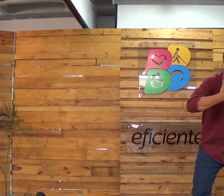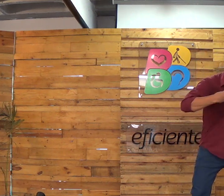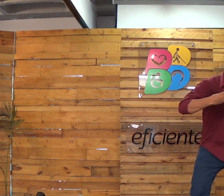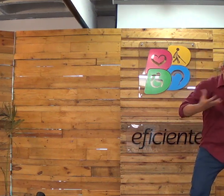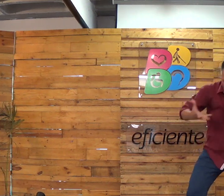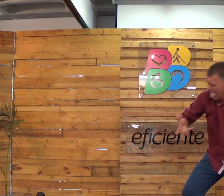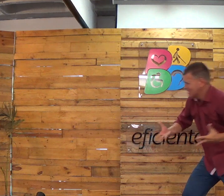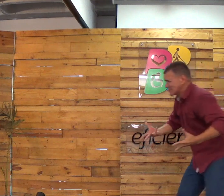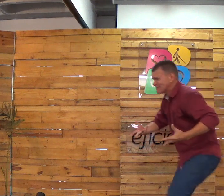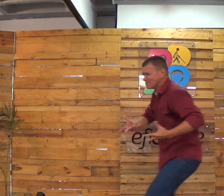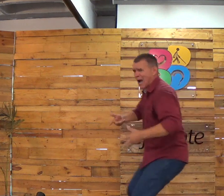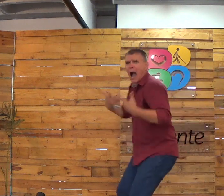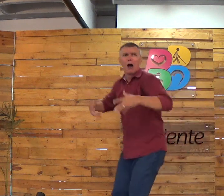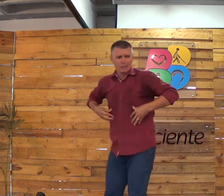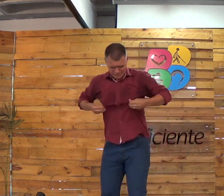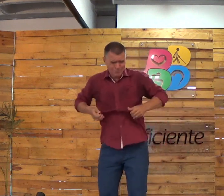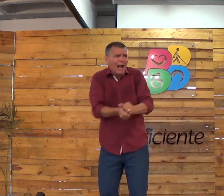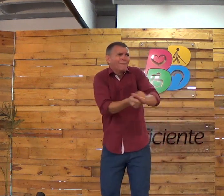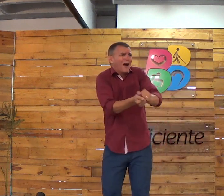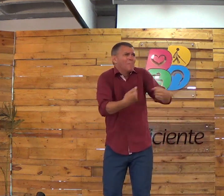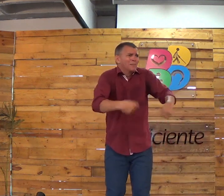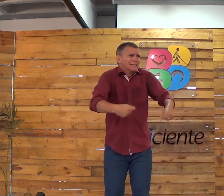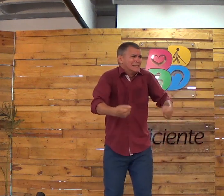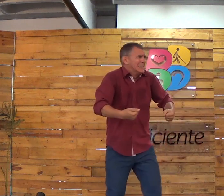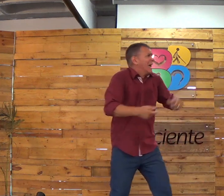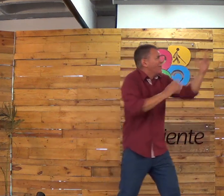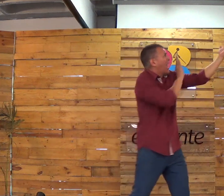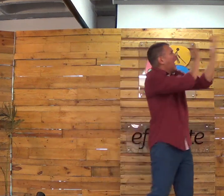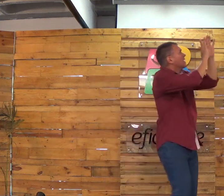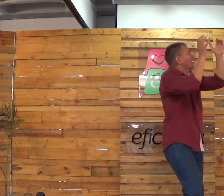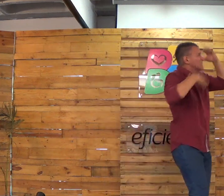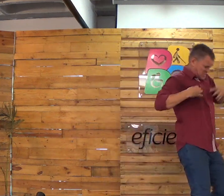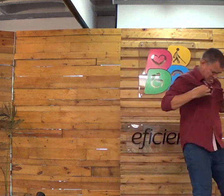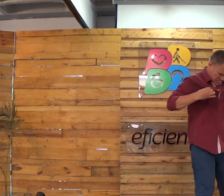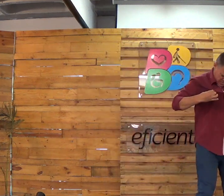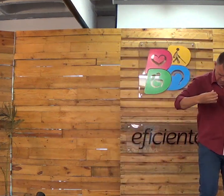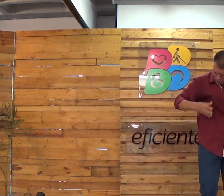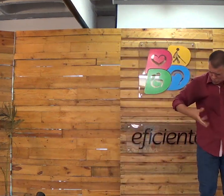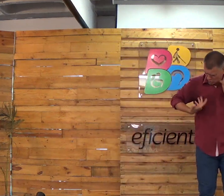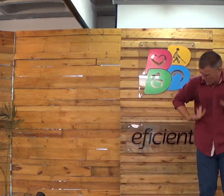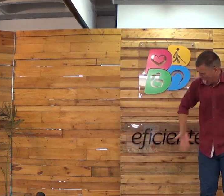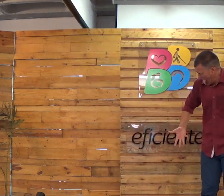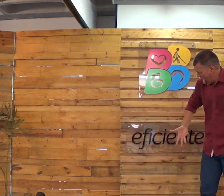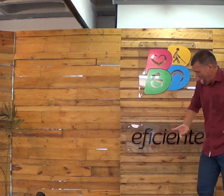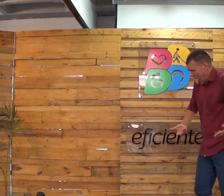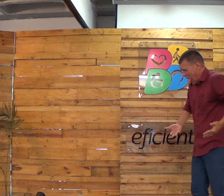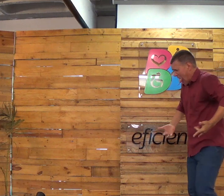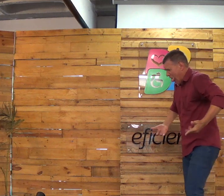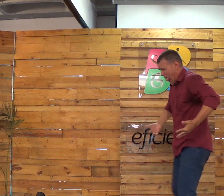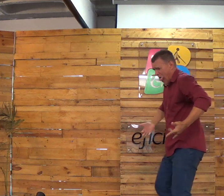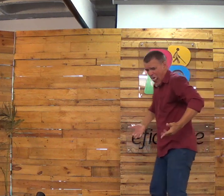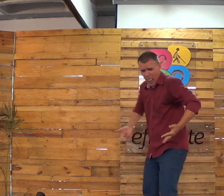Na hora que sujeira aí agora, como é que eu vou lavar minha roupa? Vou encontrar Jesus agora? Como é que eu vou fazer?